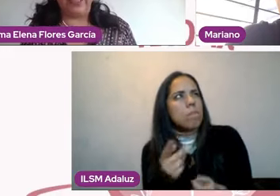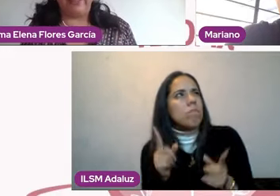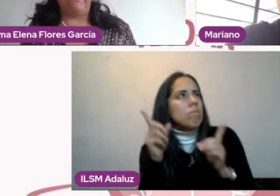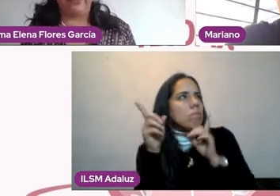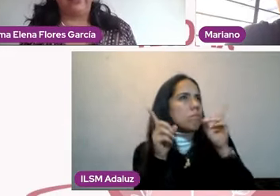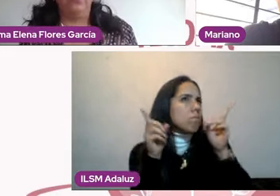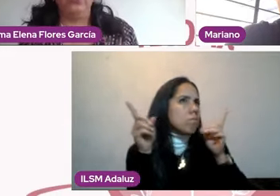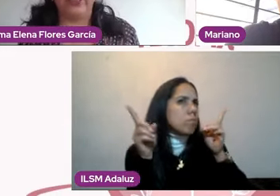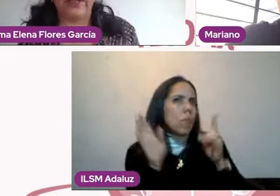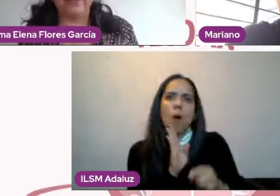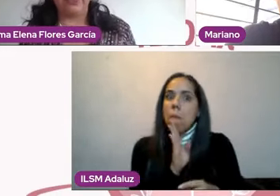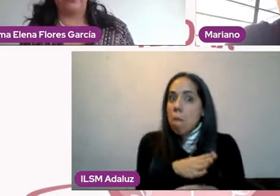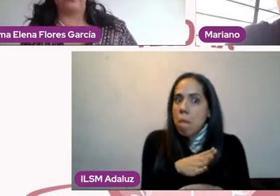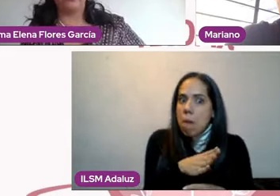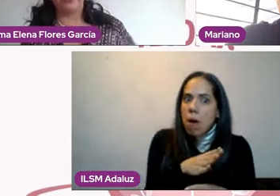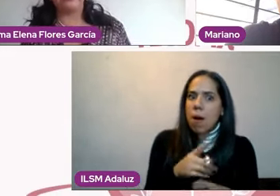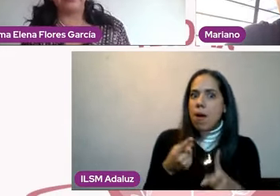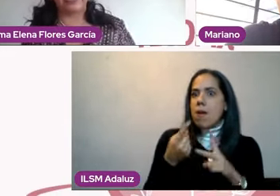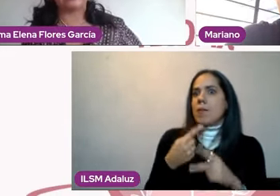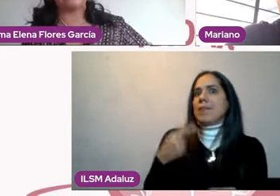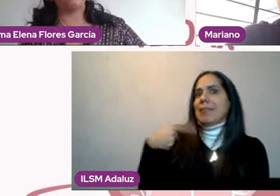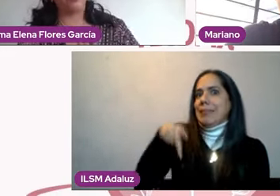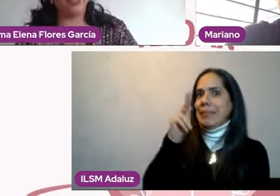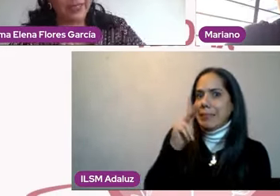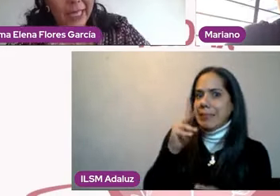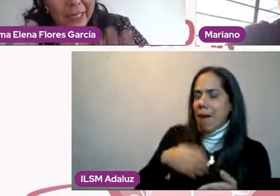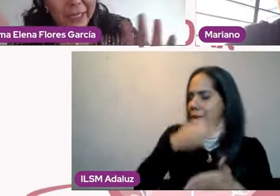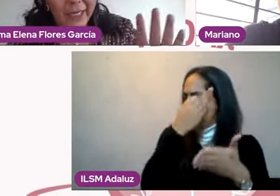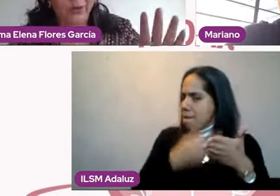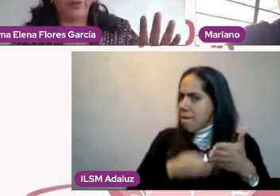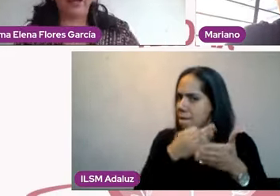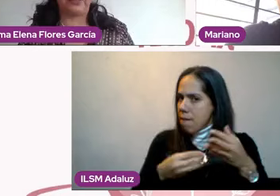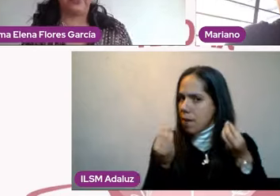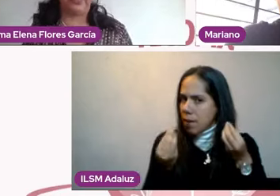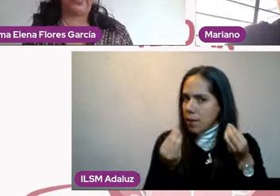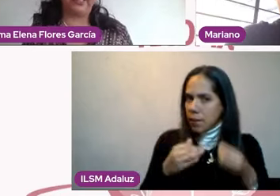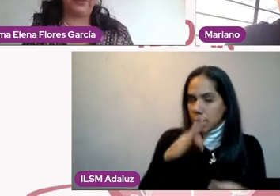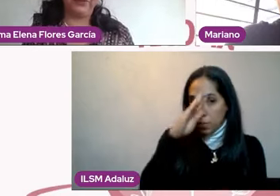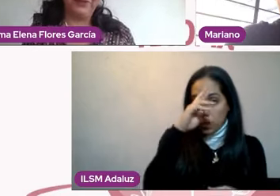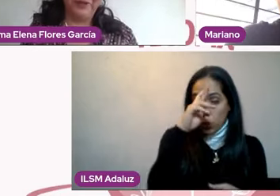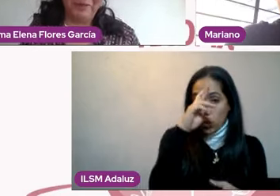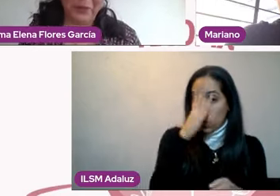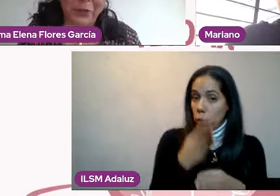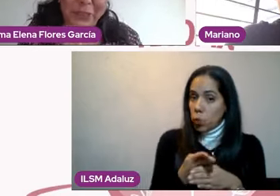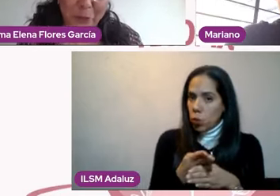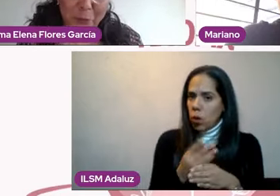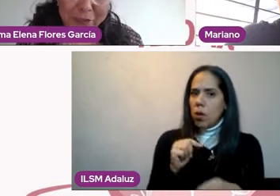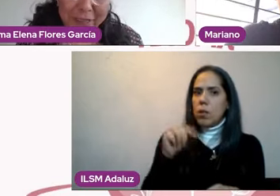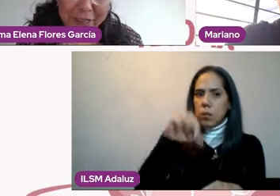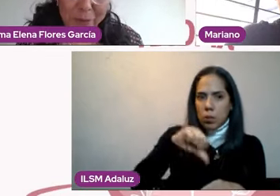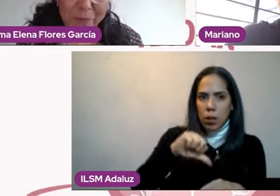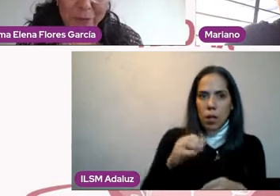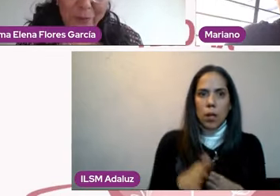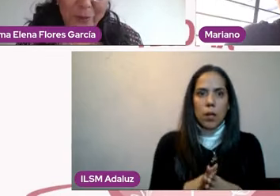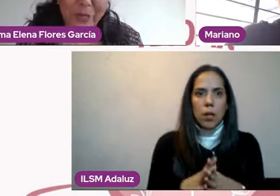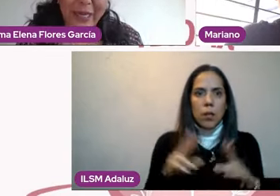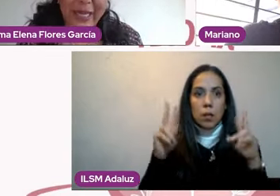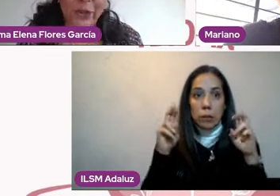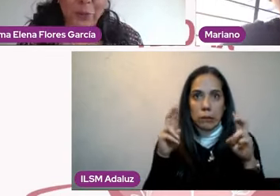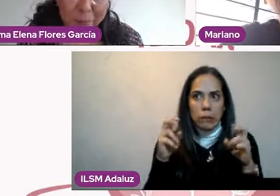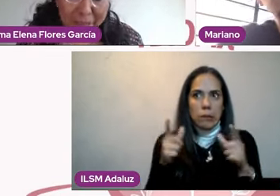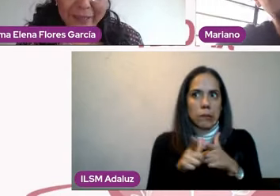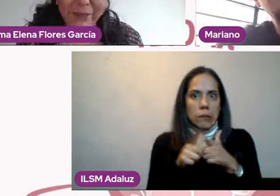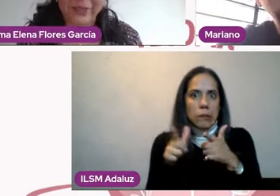creo que falta mucho entendimiento de lo que es la responsabilidad en un marco genérico. No sé si tú coincides conmigo